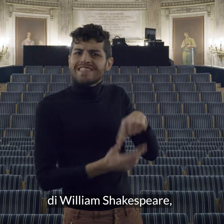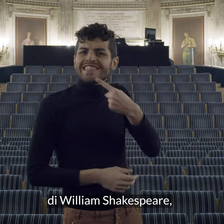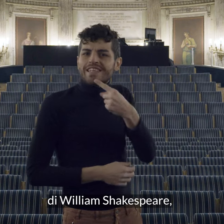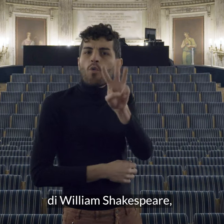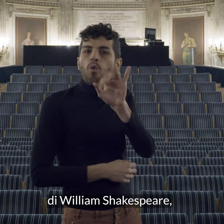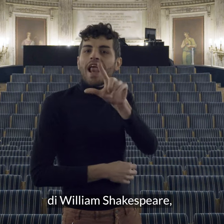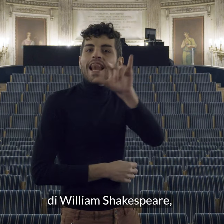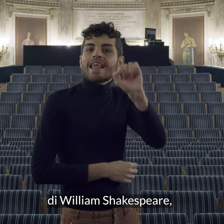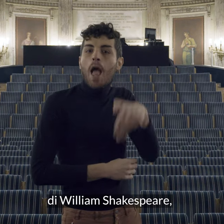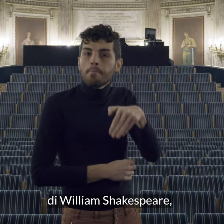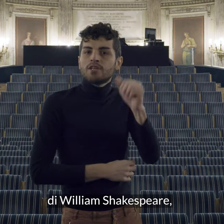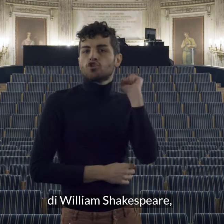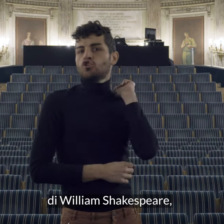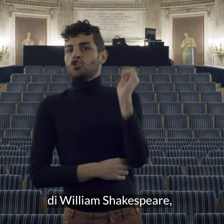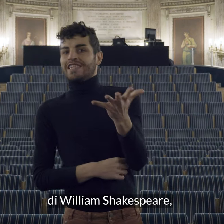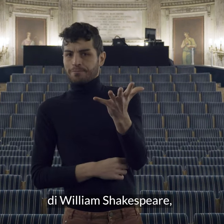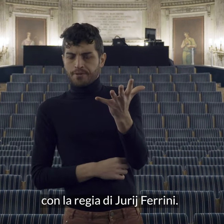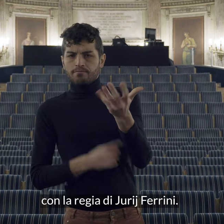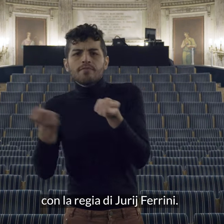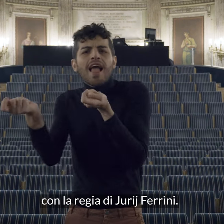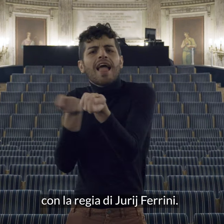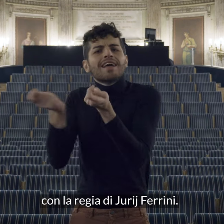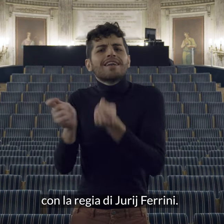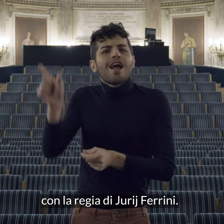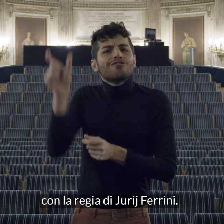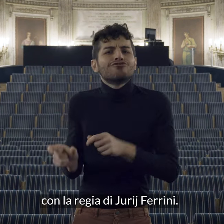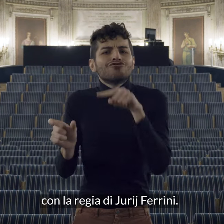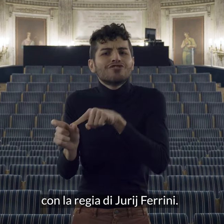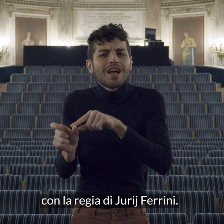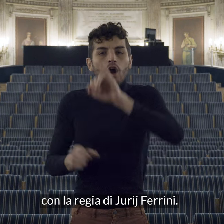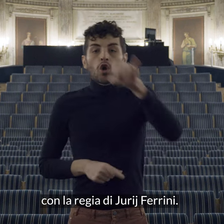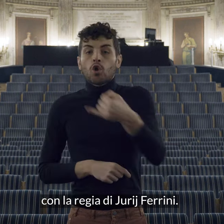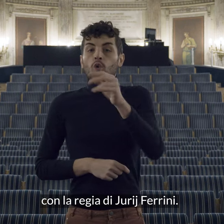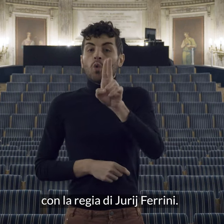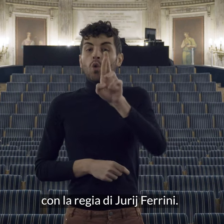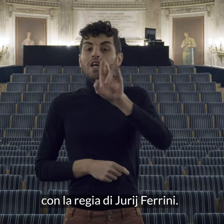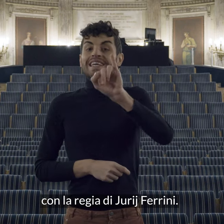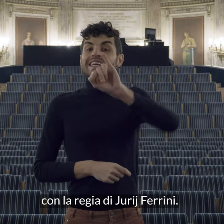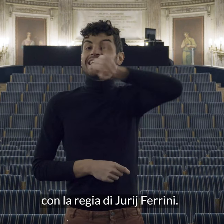william shakespeare con la regia di iuri ferrini